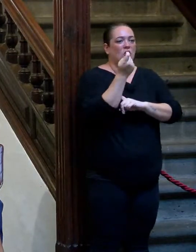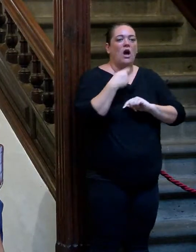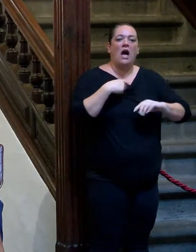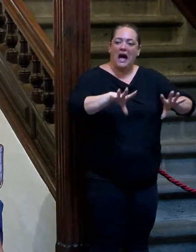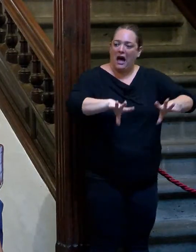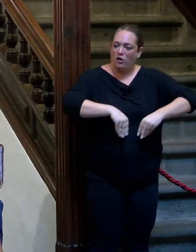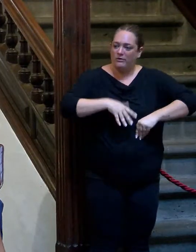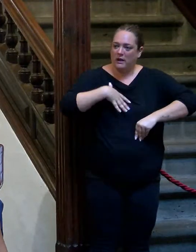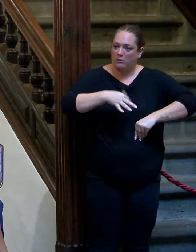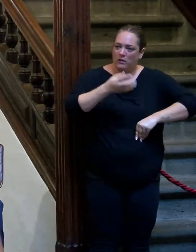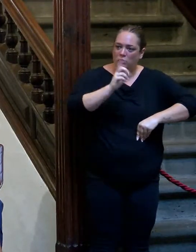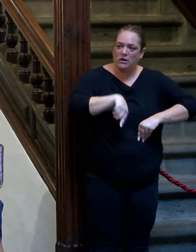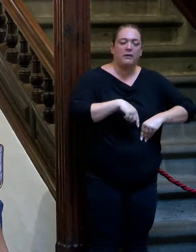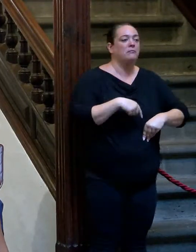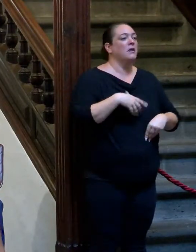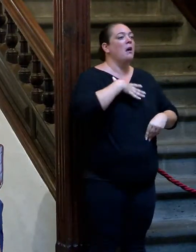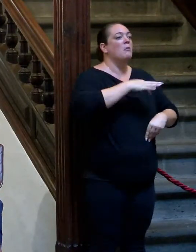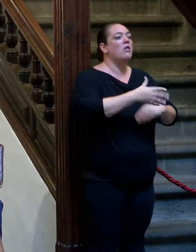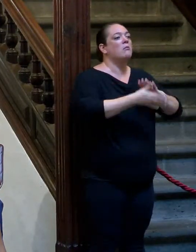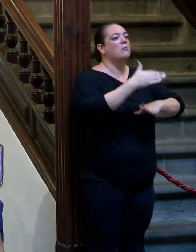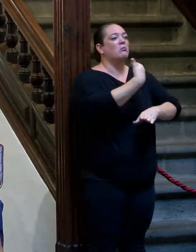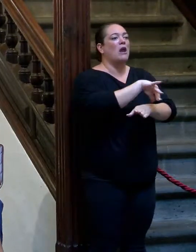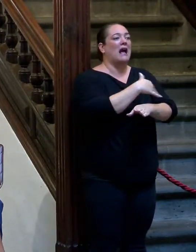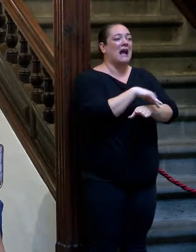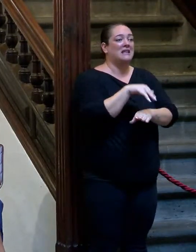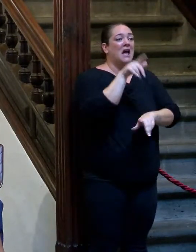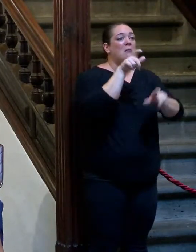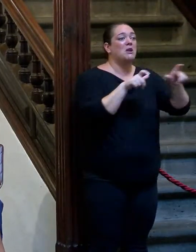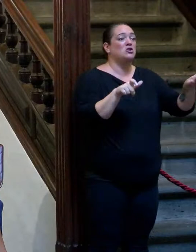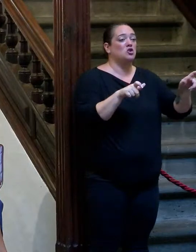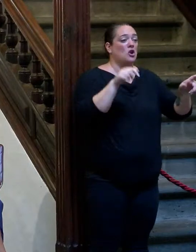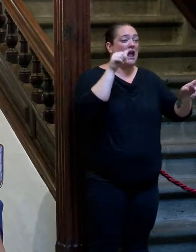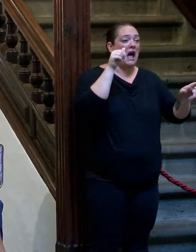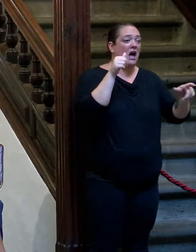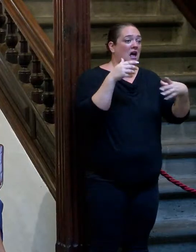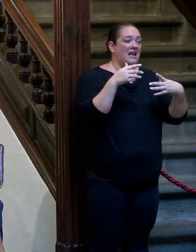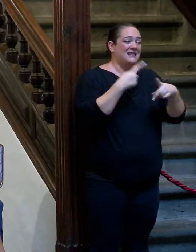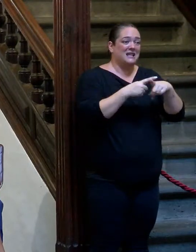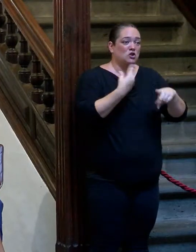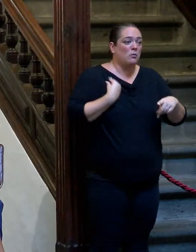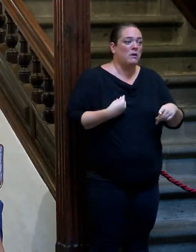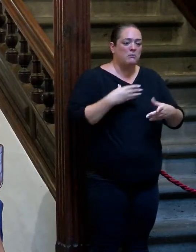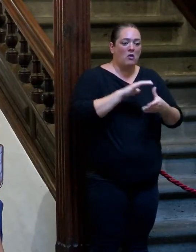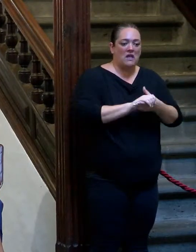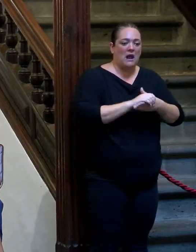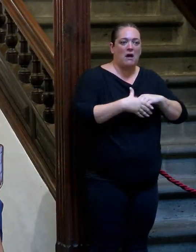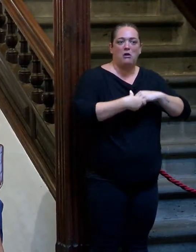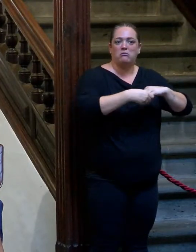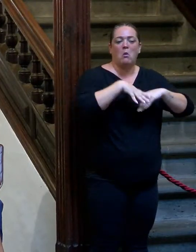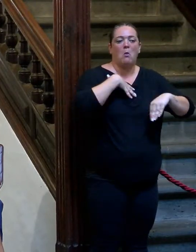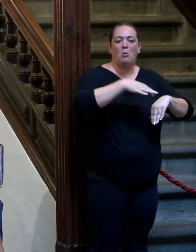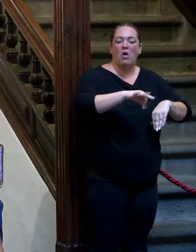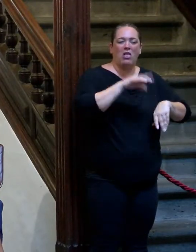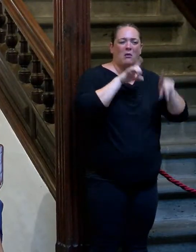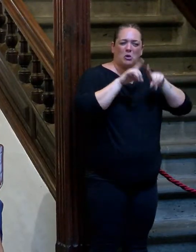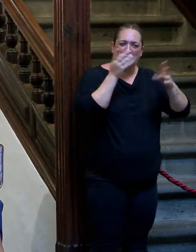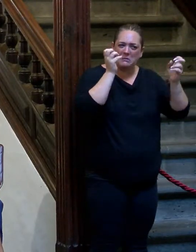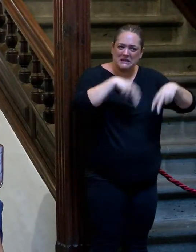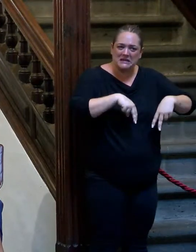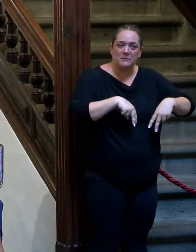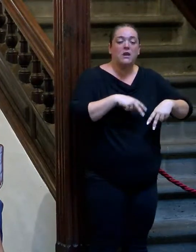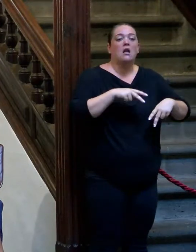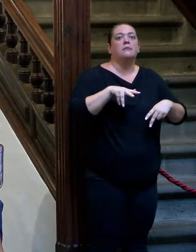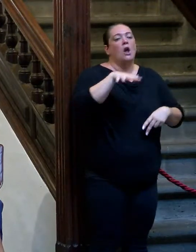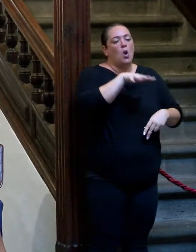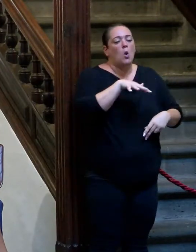Hoy se puede adoptar. Podemos ir por la calle dos personas del mismo sexo de la mano sin ningún tipo de condicionamiento. Hay lugares